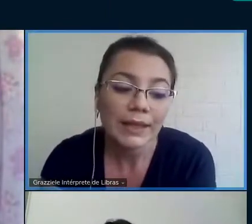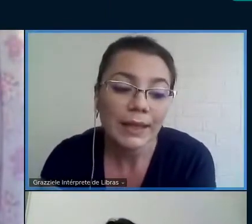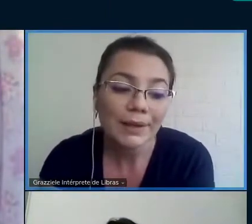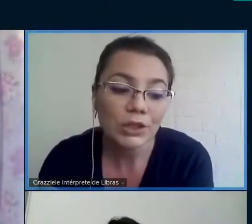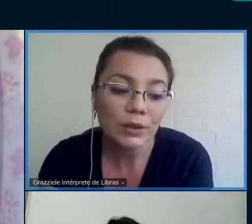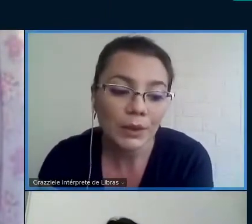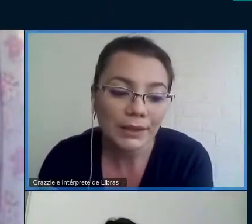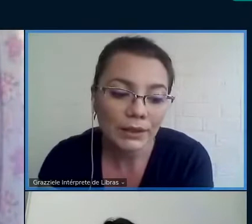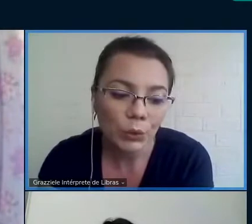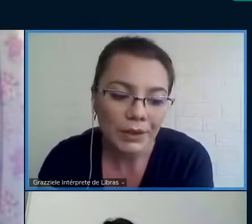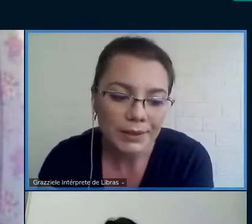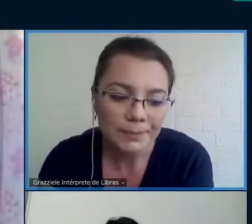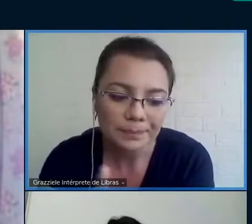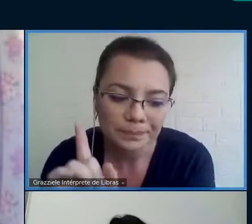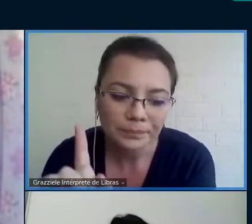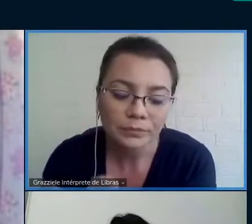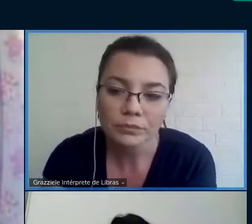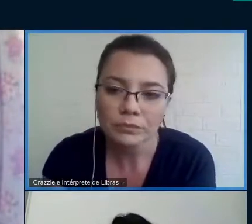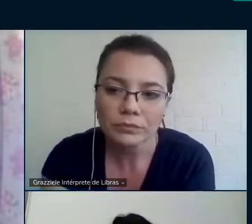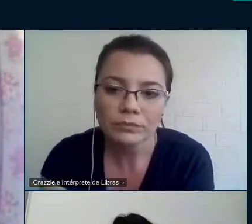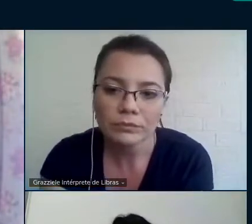E na página 142?